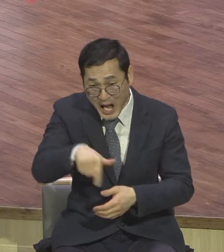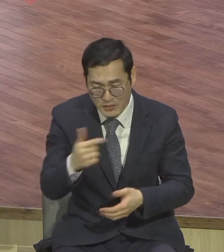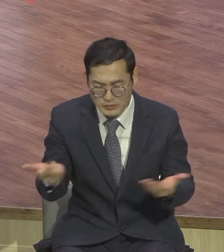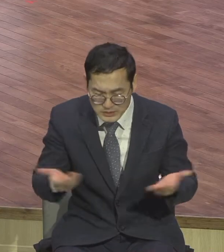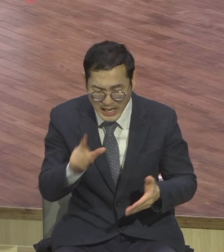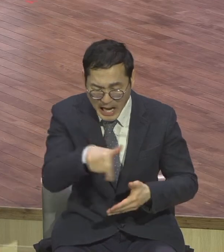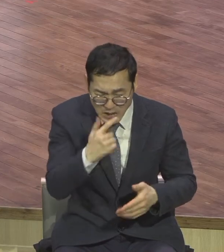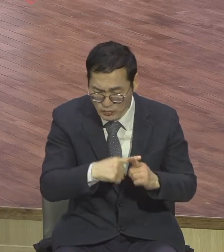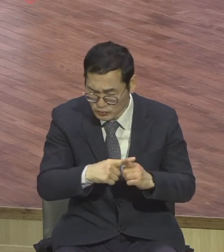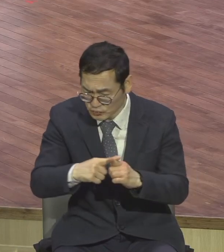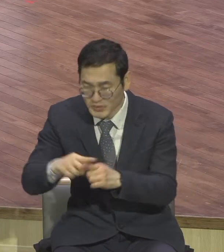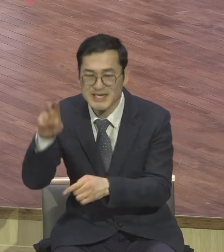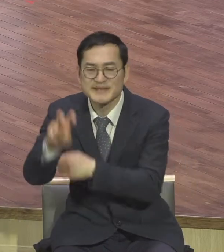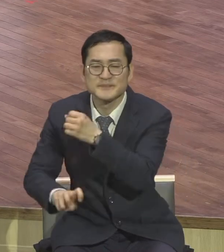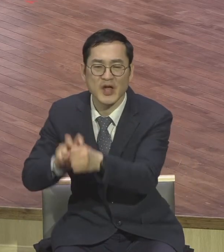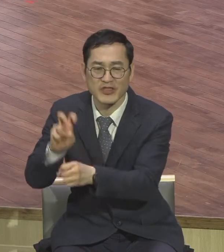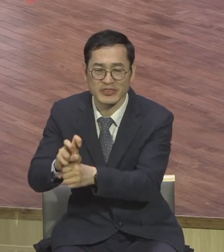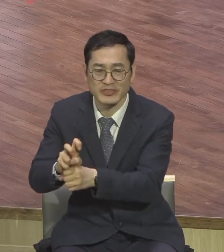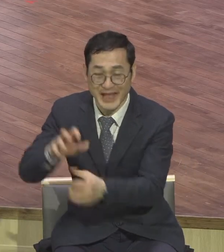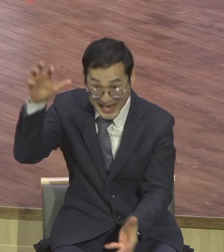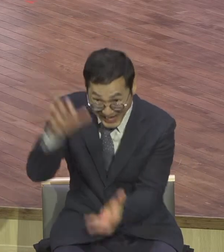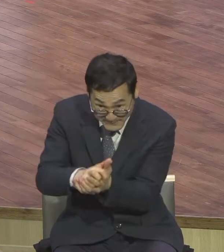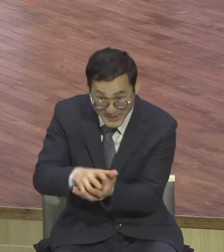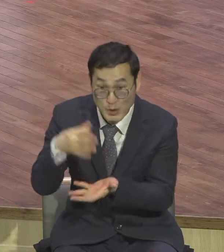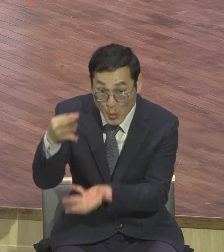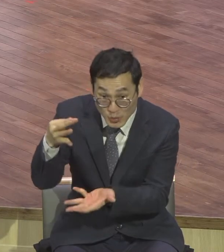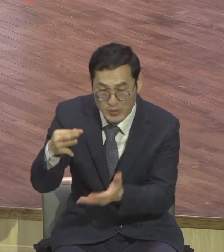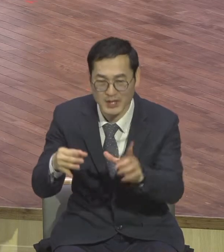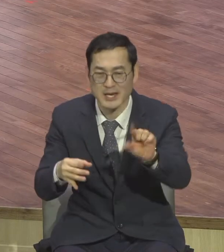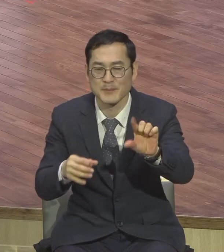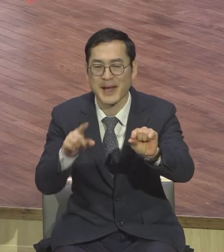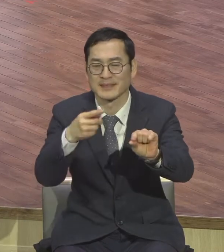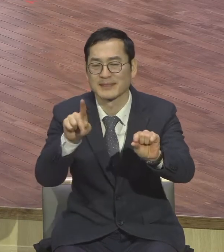어마어마한 돈이죠 갚을 수가 없는 금액이에요